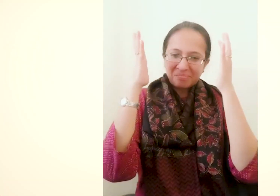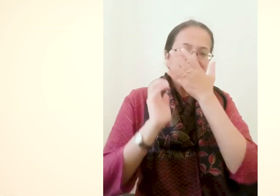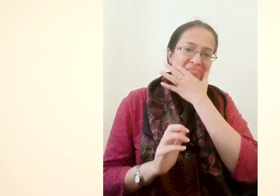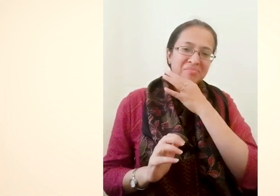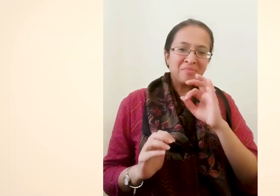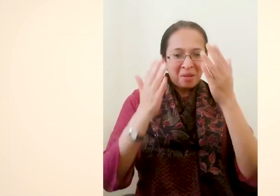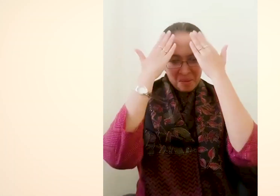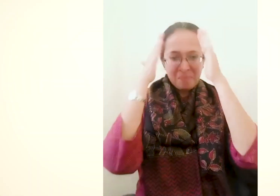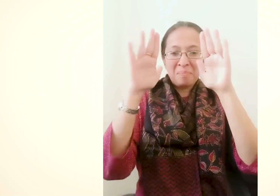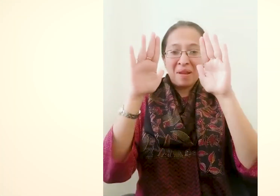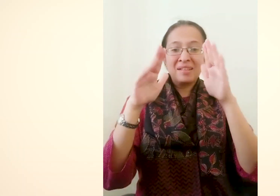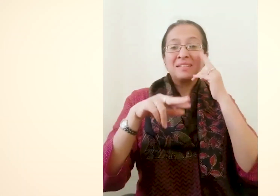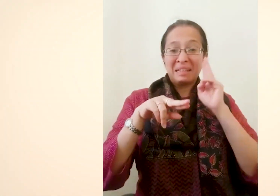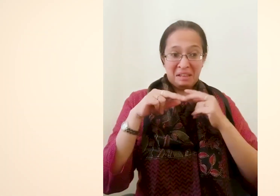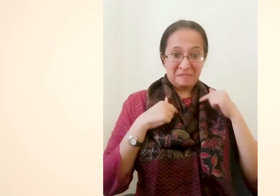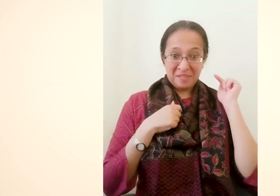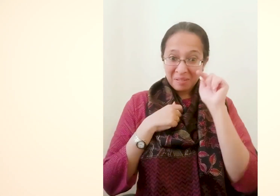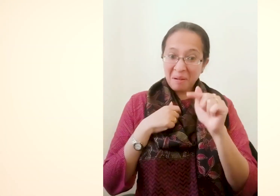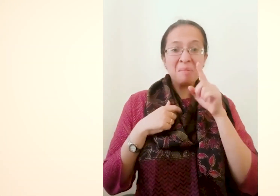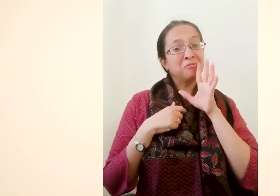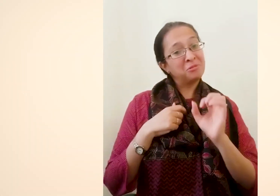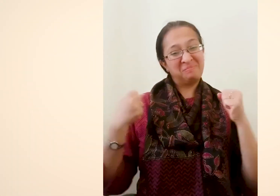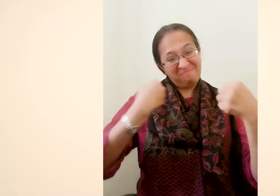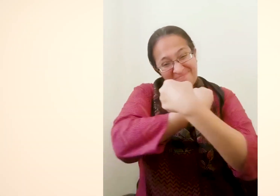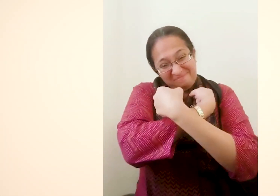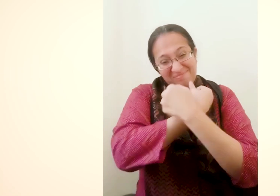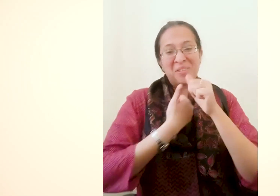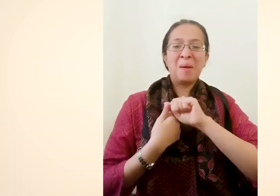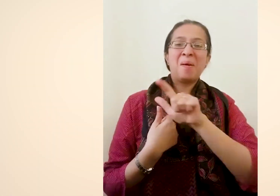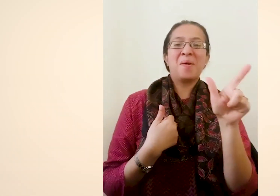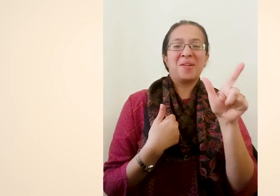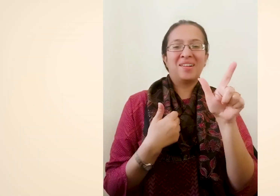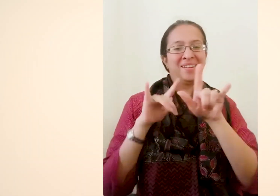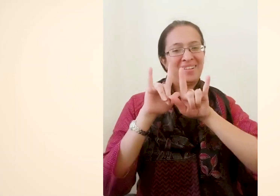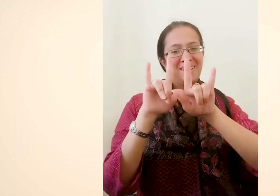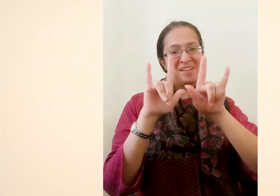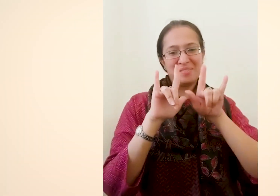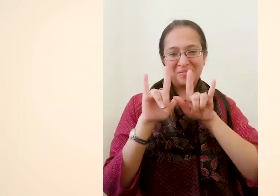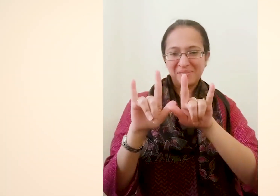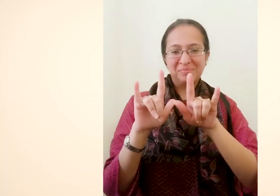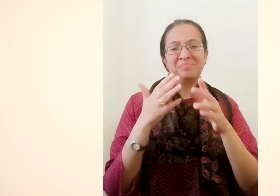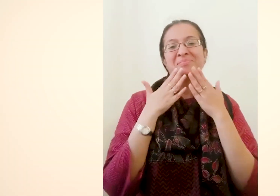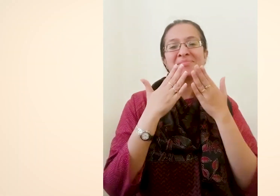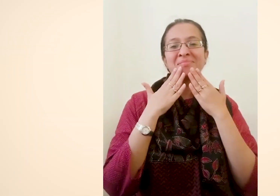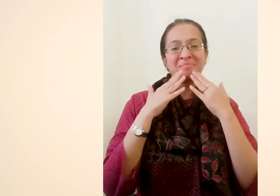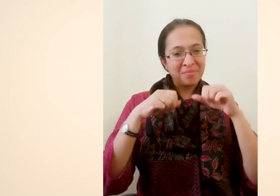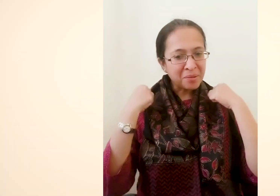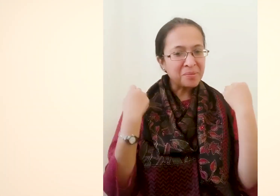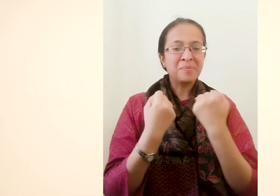अद्भुत कार्य था, बहुत खूबसूरत, भगवान आप सब का भला करे, अगर मैं वहाँ आऊंगी तो आप सभी को जरूर गले लगाऊंगी लव यू आल,